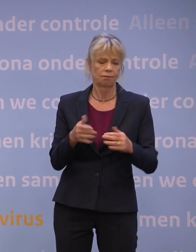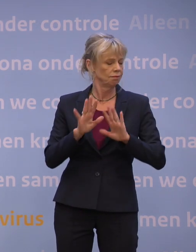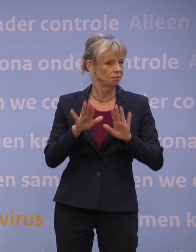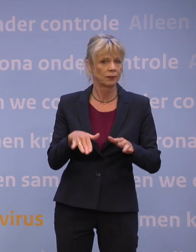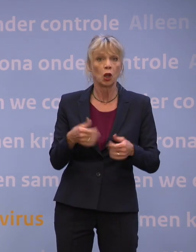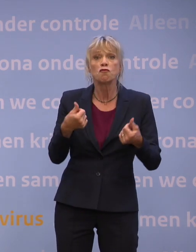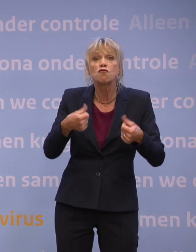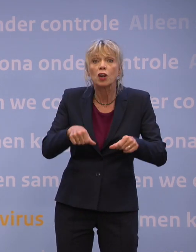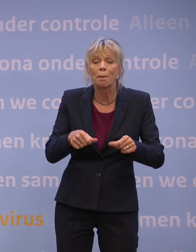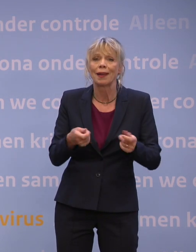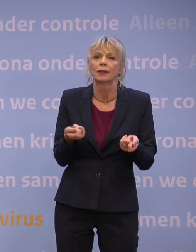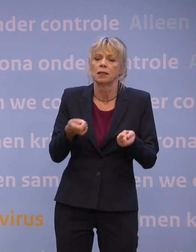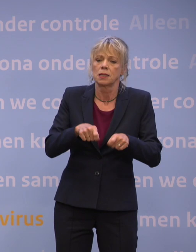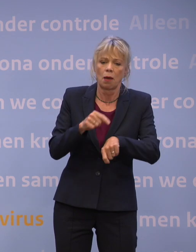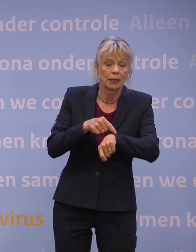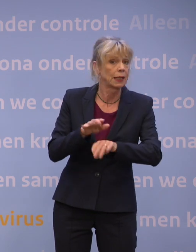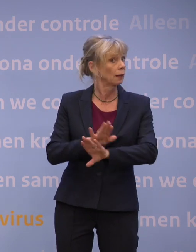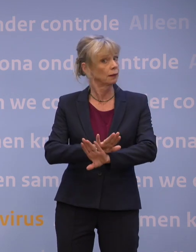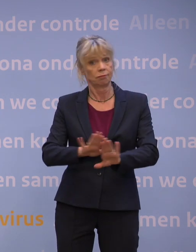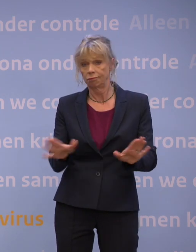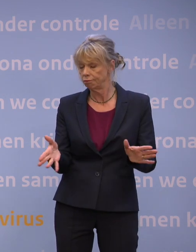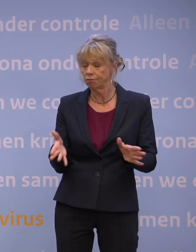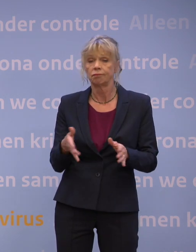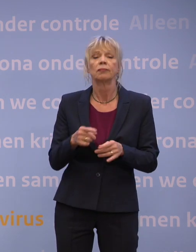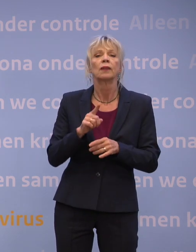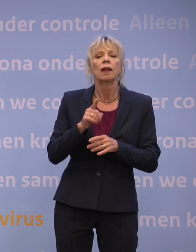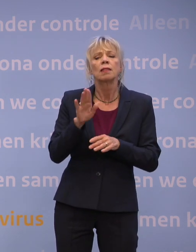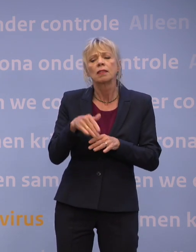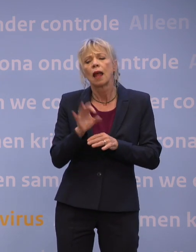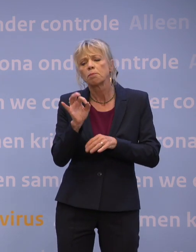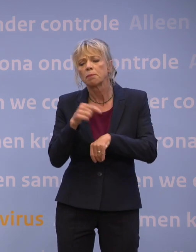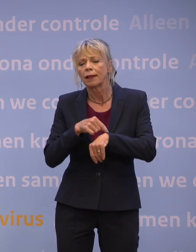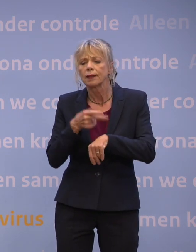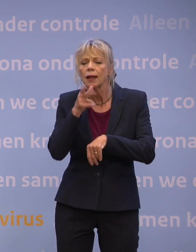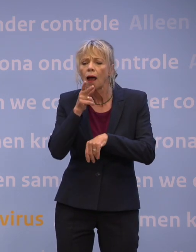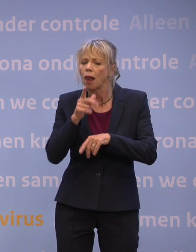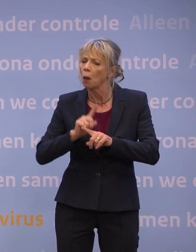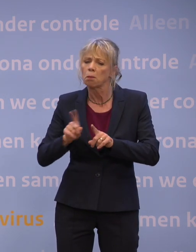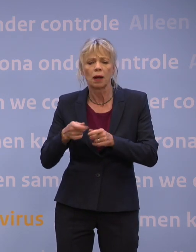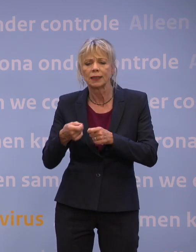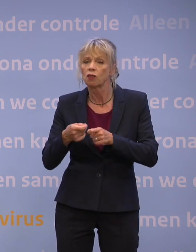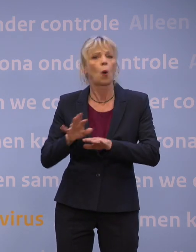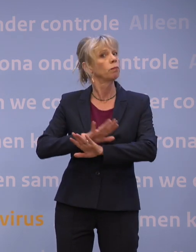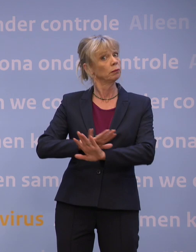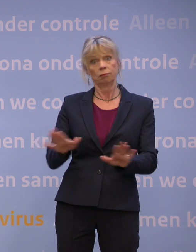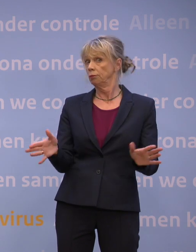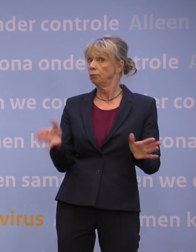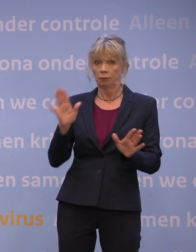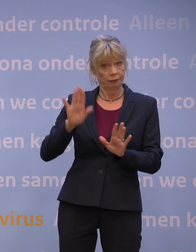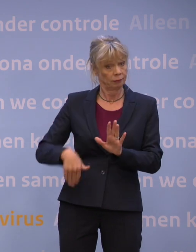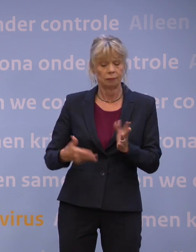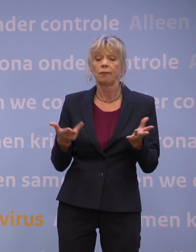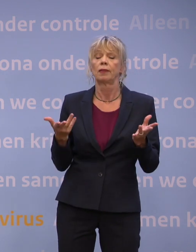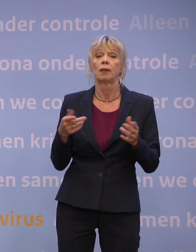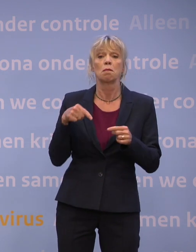sluitingstijden, zonder een verbod op alcoholverkoop na een bepaalde tijd, binnen en buiten en